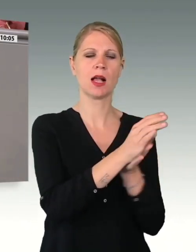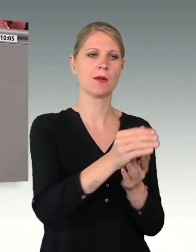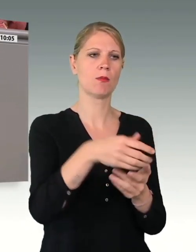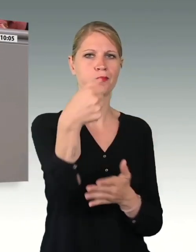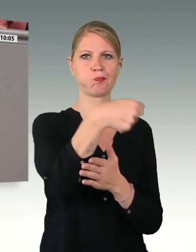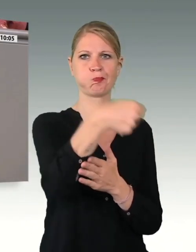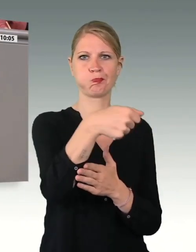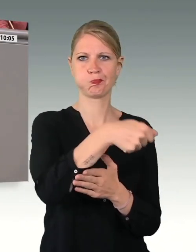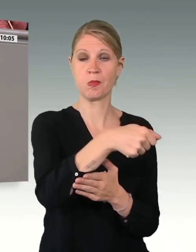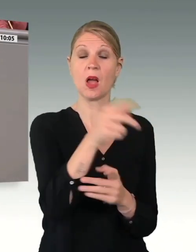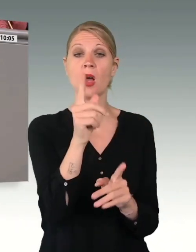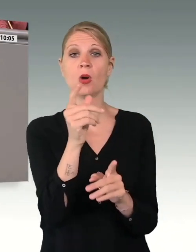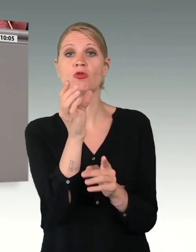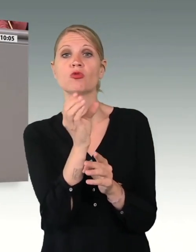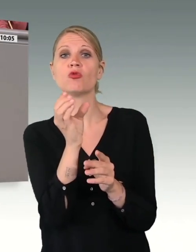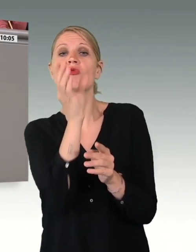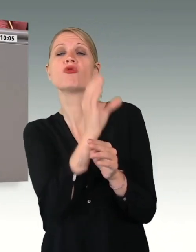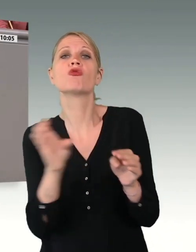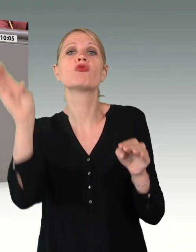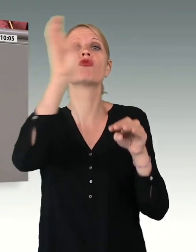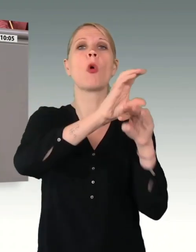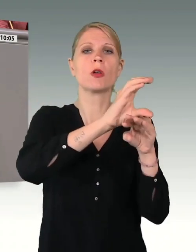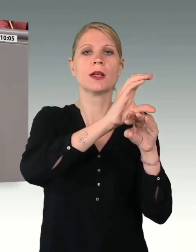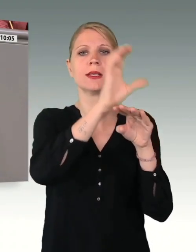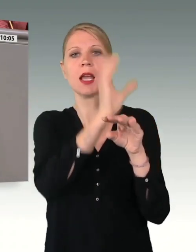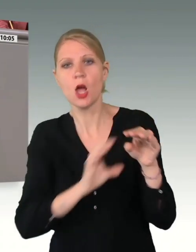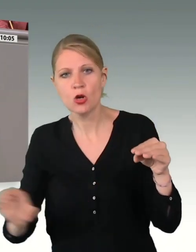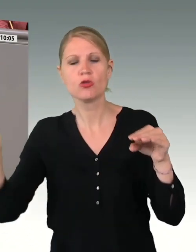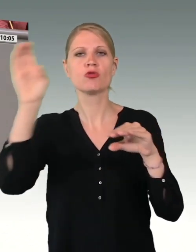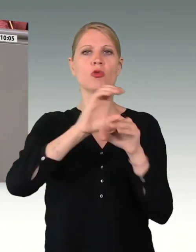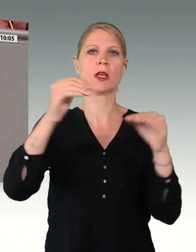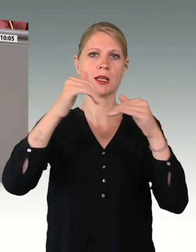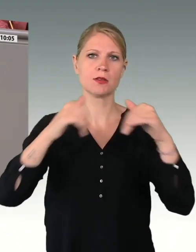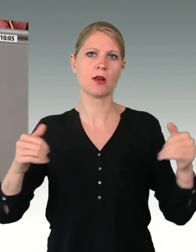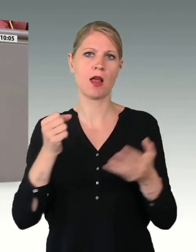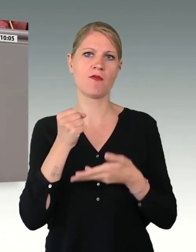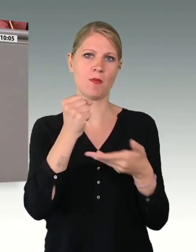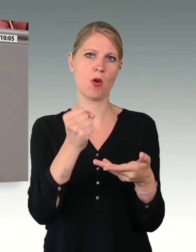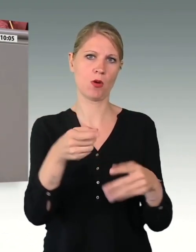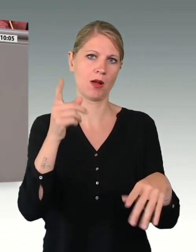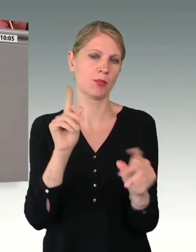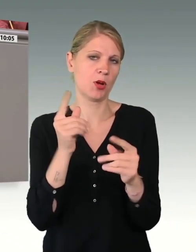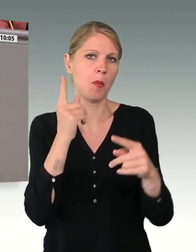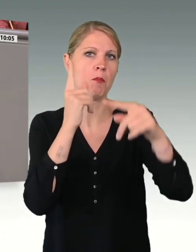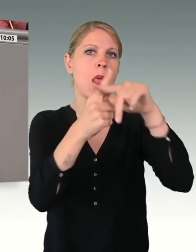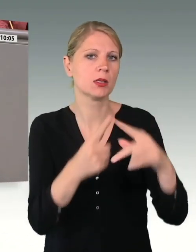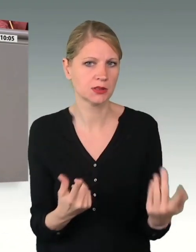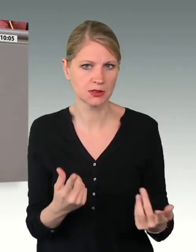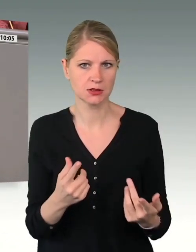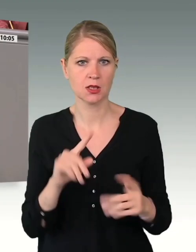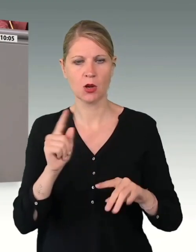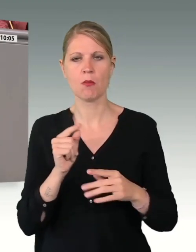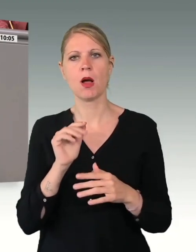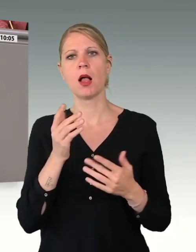zusätzlich ein Sondervermögen Bundeswehr in der Höhe von 100